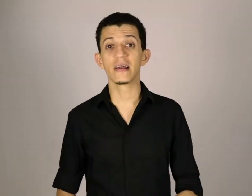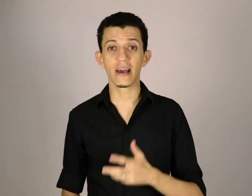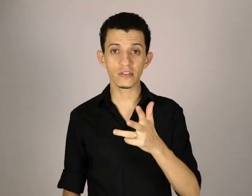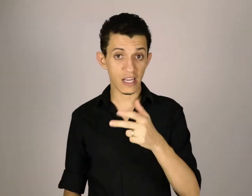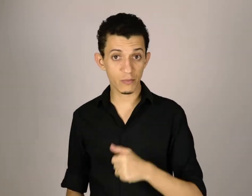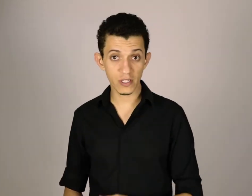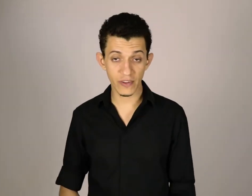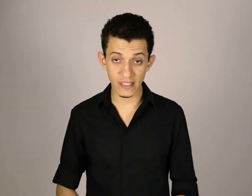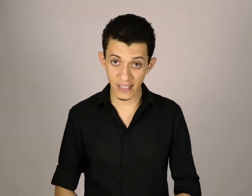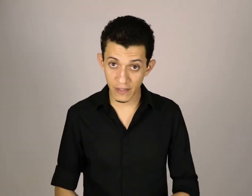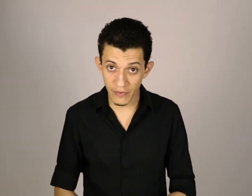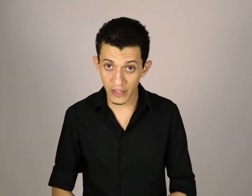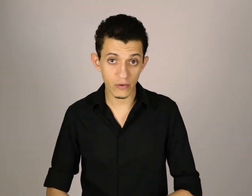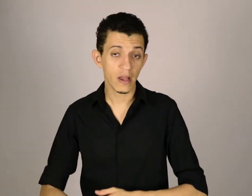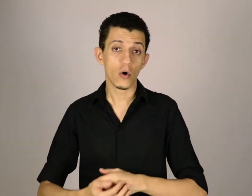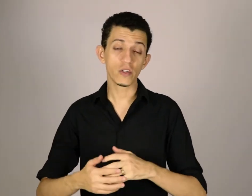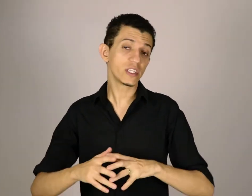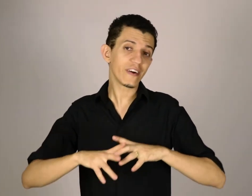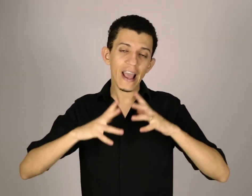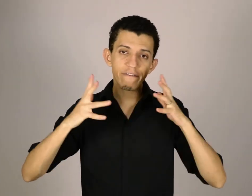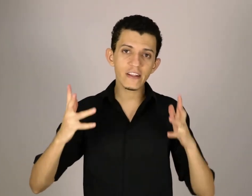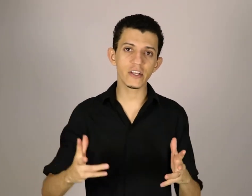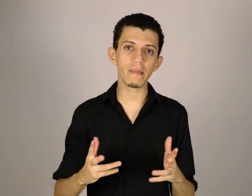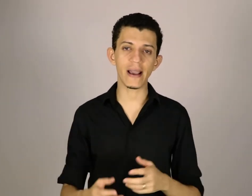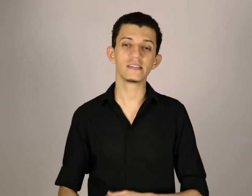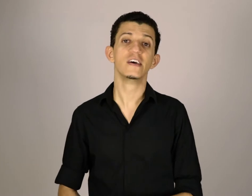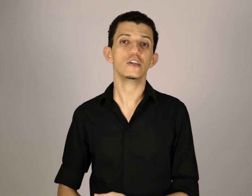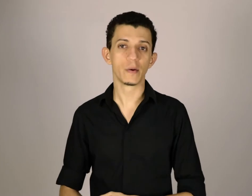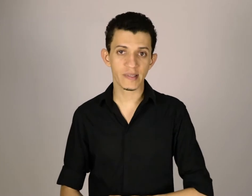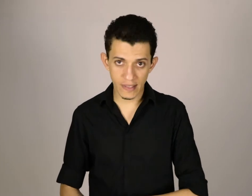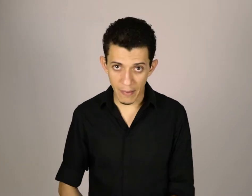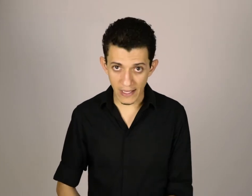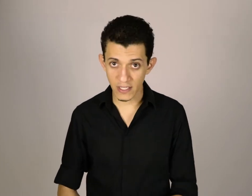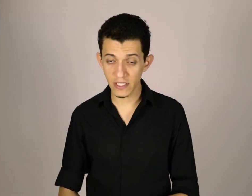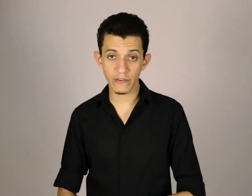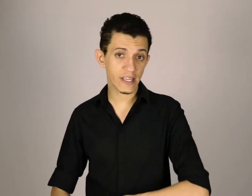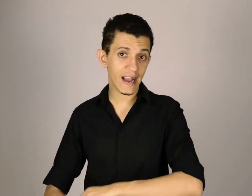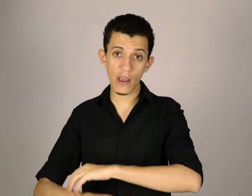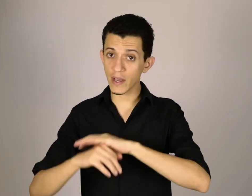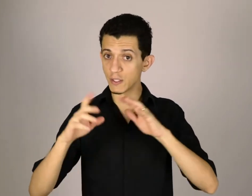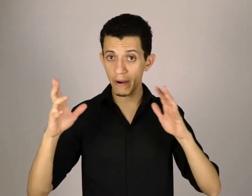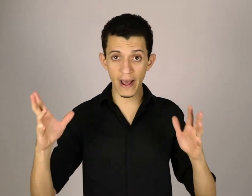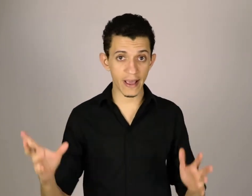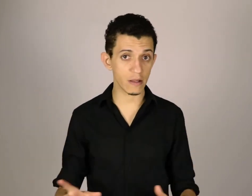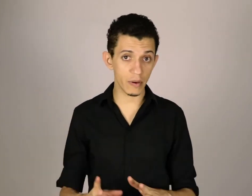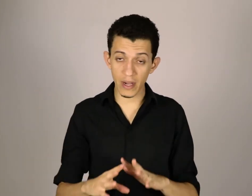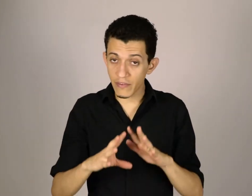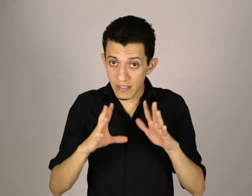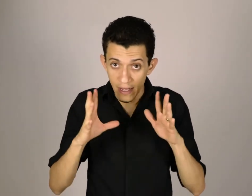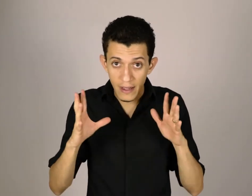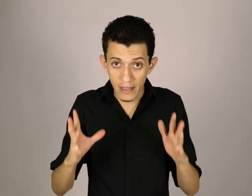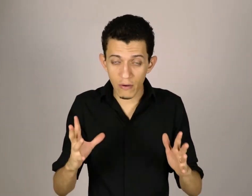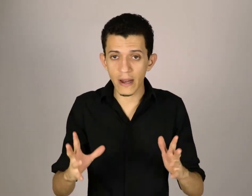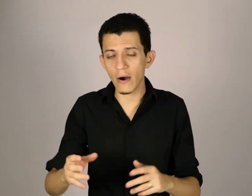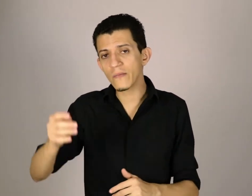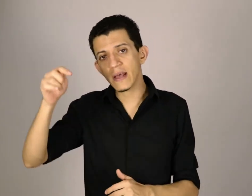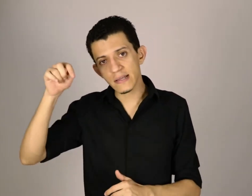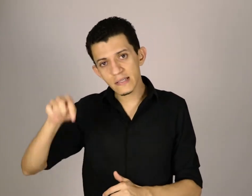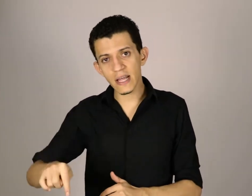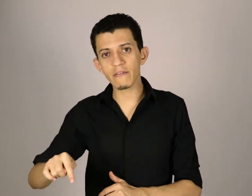Quero te dar as boas-vindas a este vídeo, onde a gente vai refletir mais sobre essa temática. Se você caiu aqui de paraquedas, a primeira vez que está aqui no canal, se inscreve